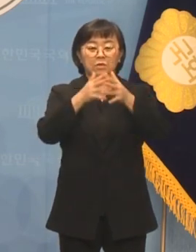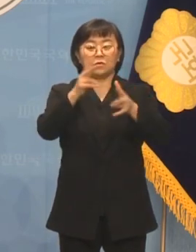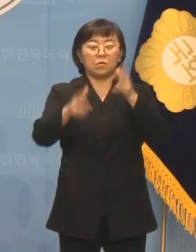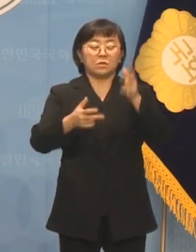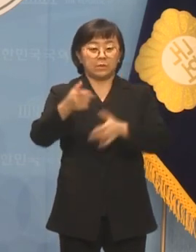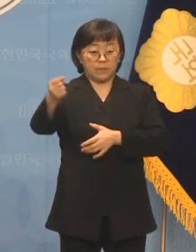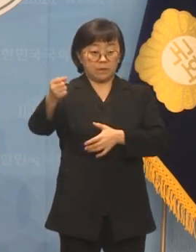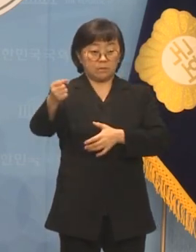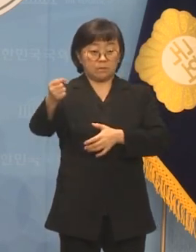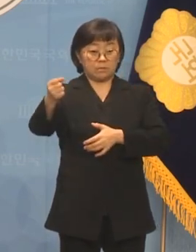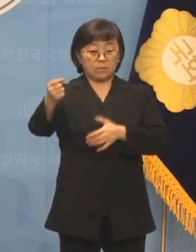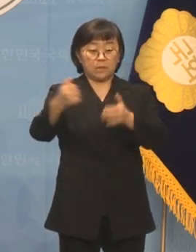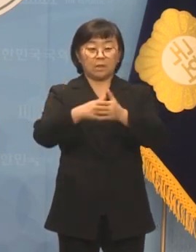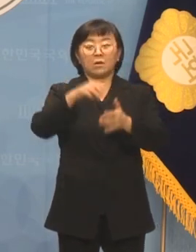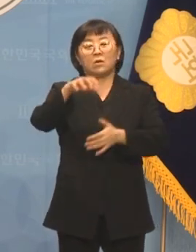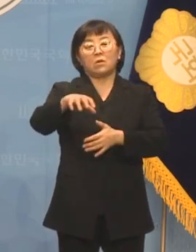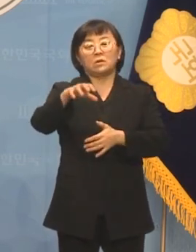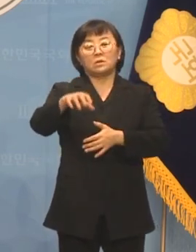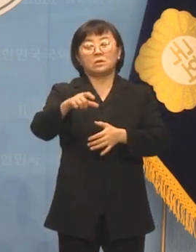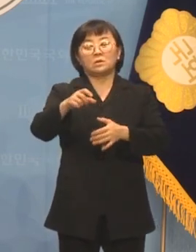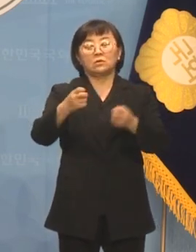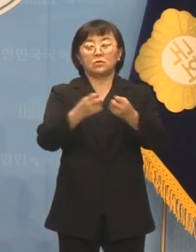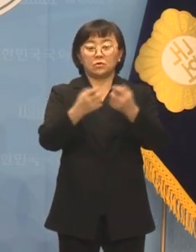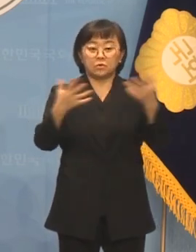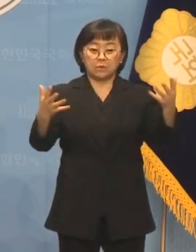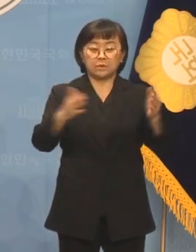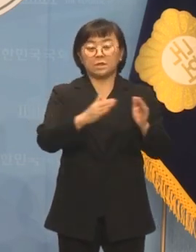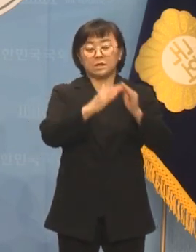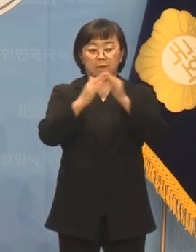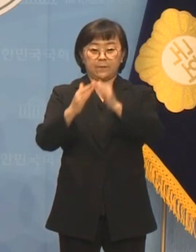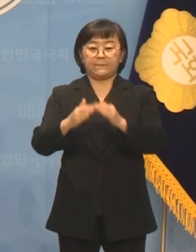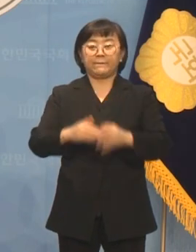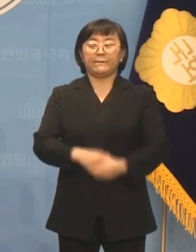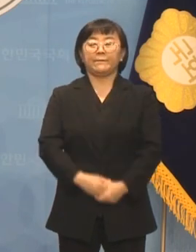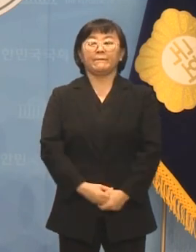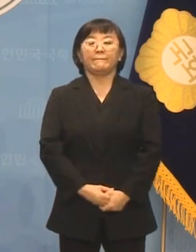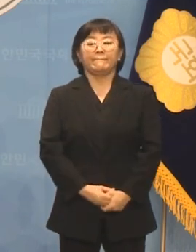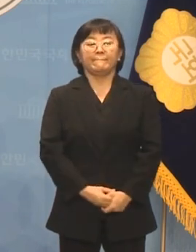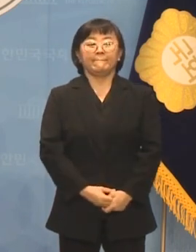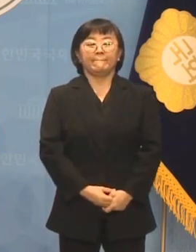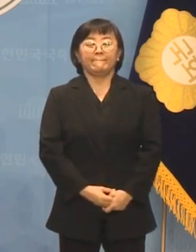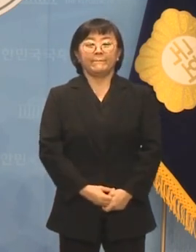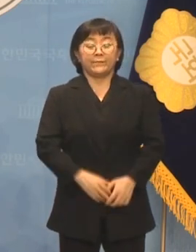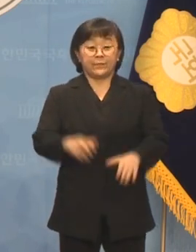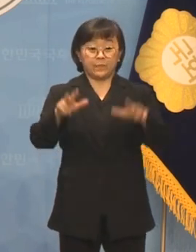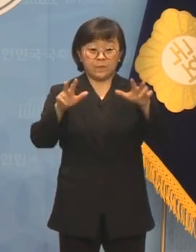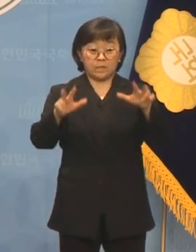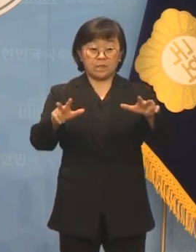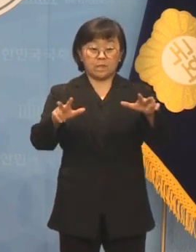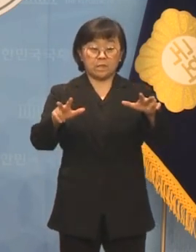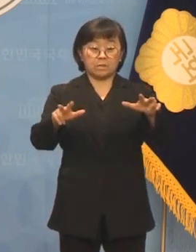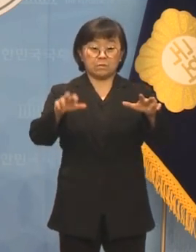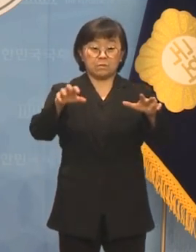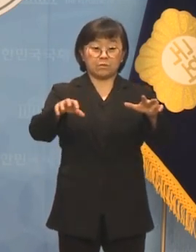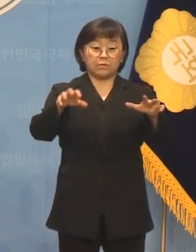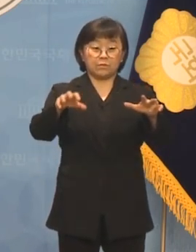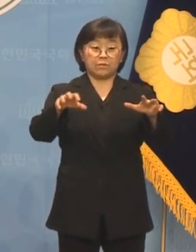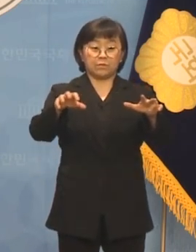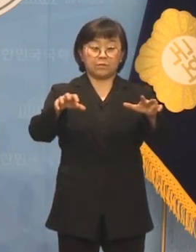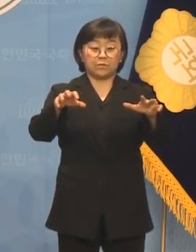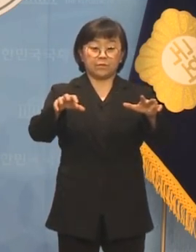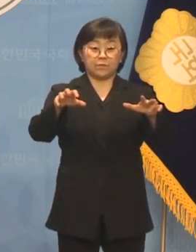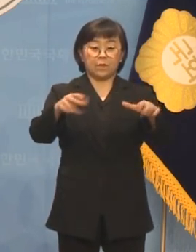빼앗기고 그곳에서 할 수 없이 이사를 했습니다. 그리고 이사를 온 곳이 바로 이